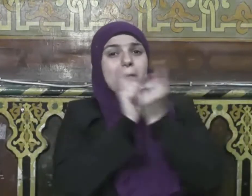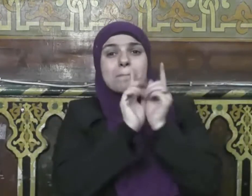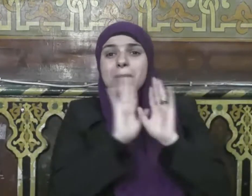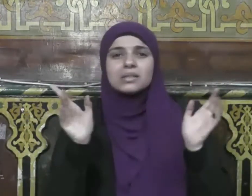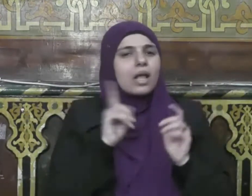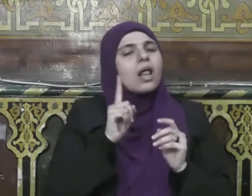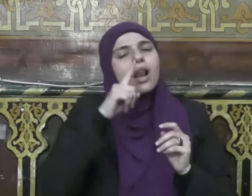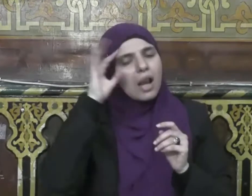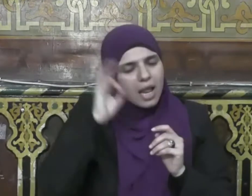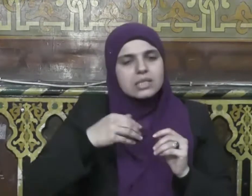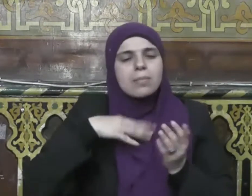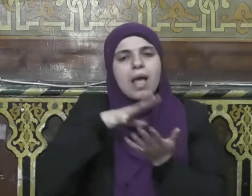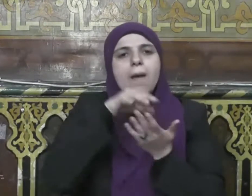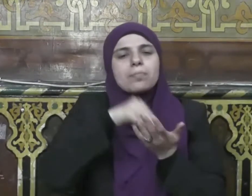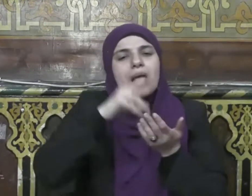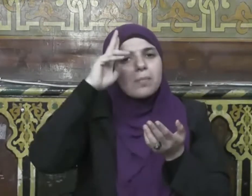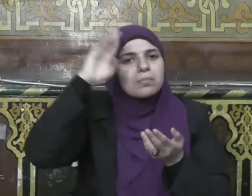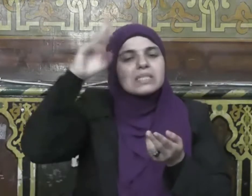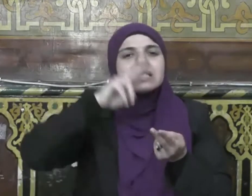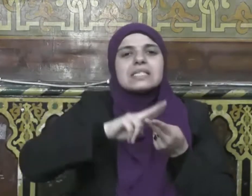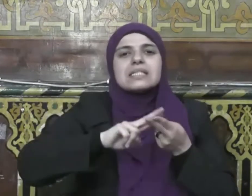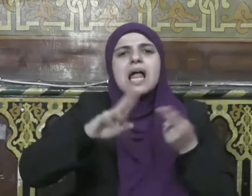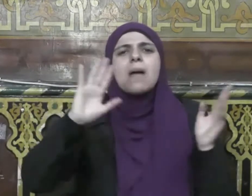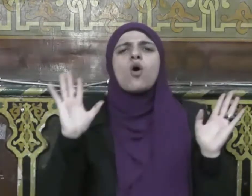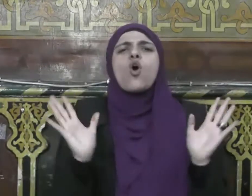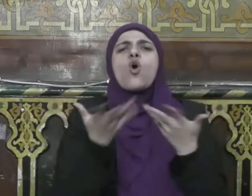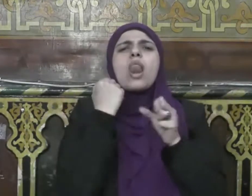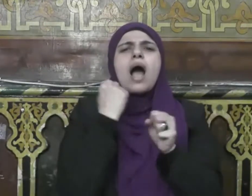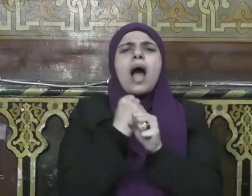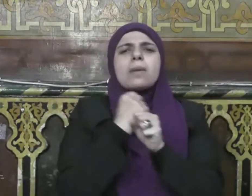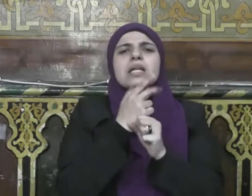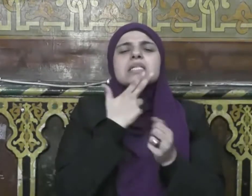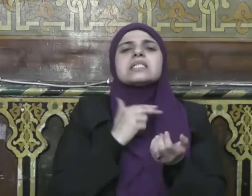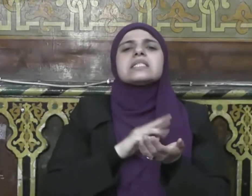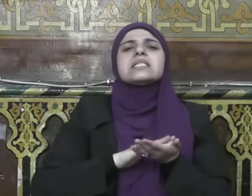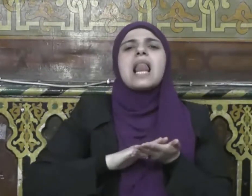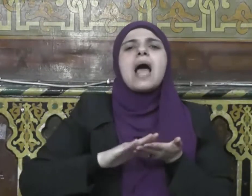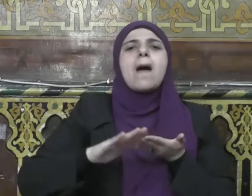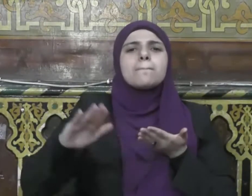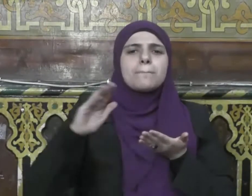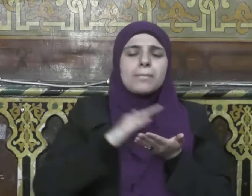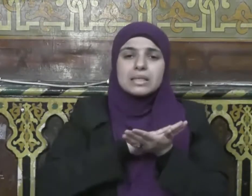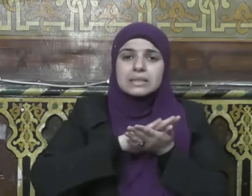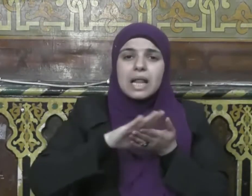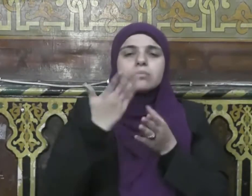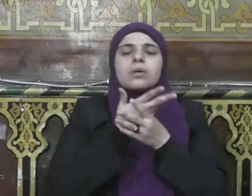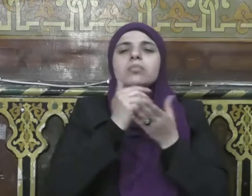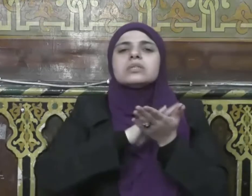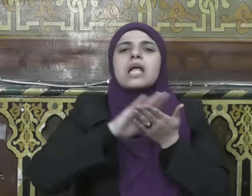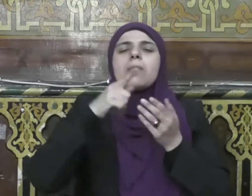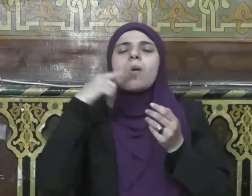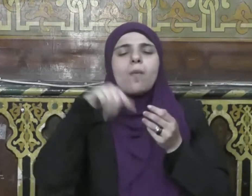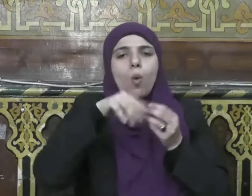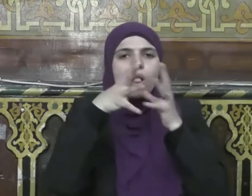السلام بمفهومها الشامل بأن يكون السلام سلاما حقيقيا